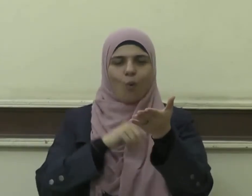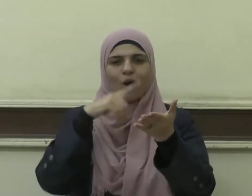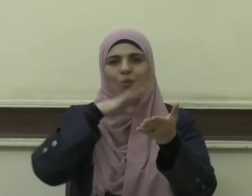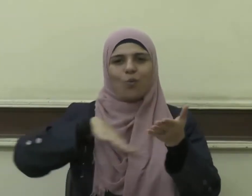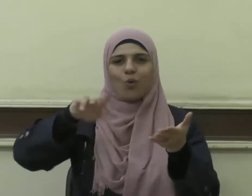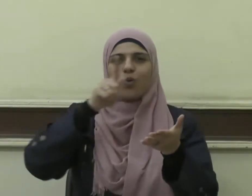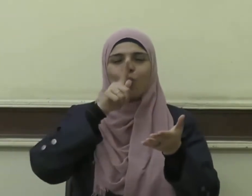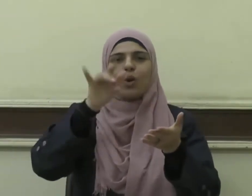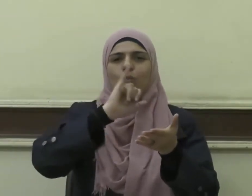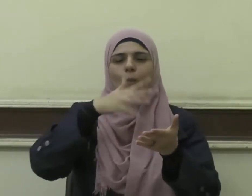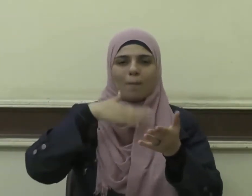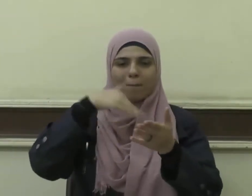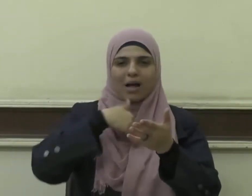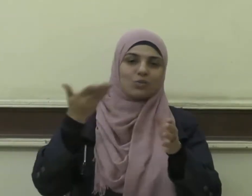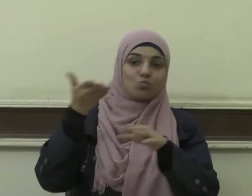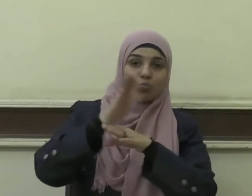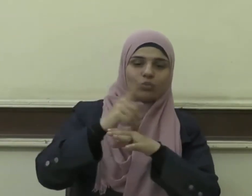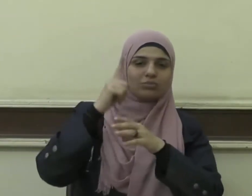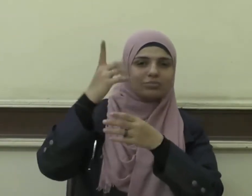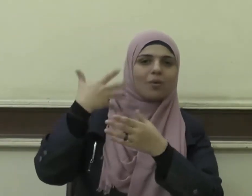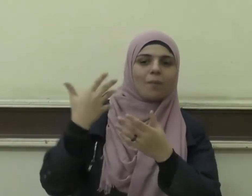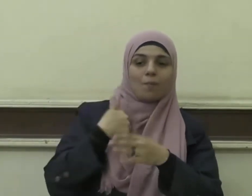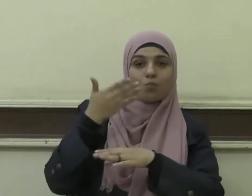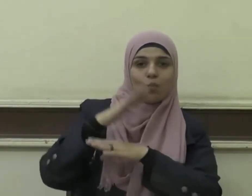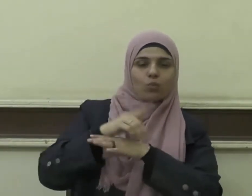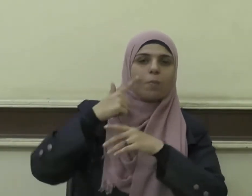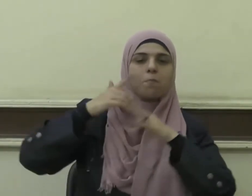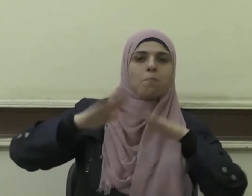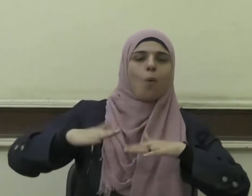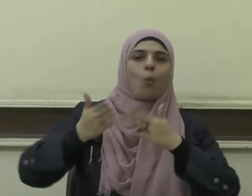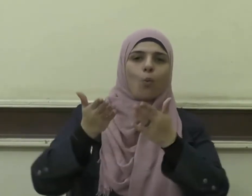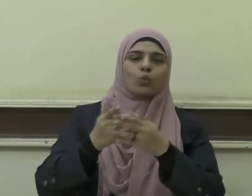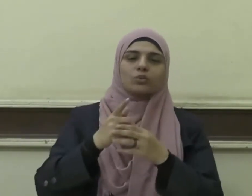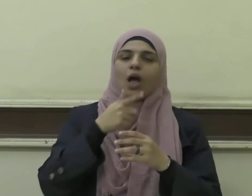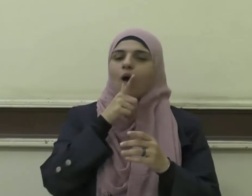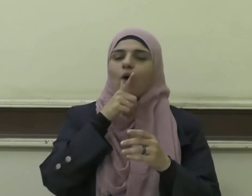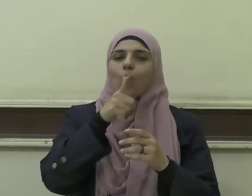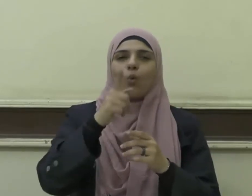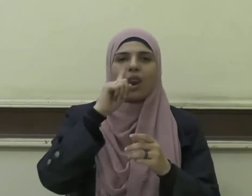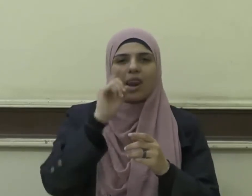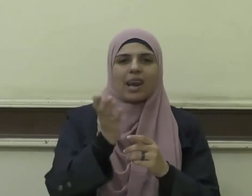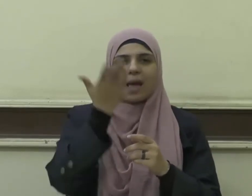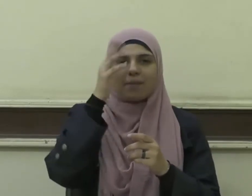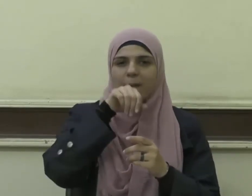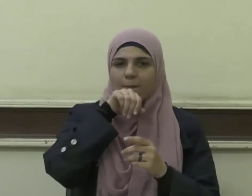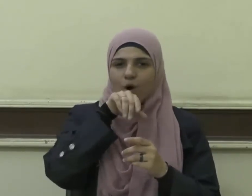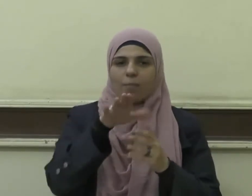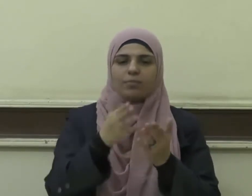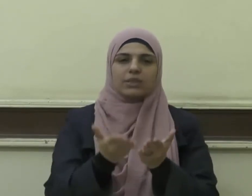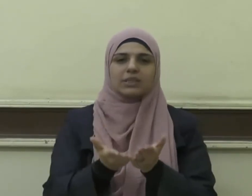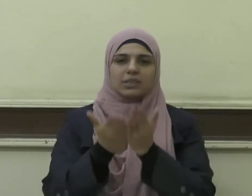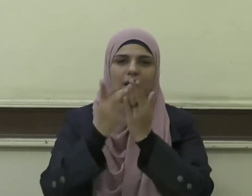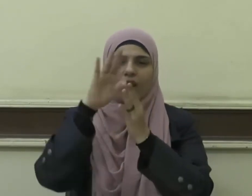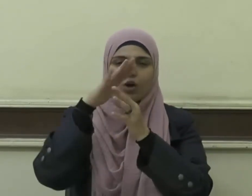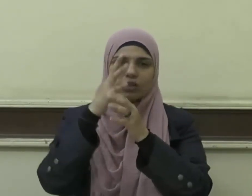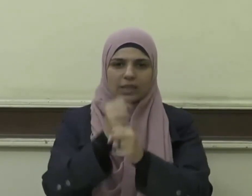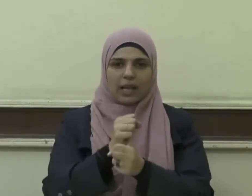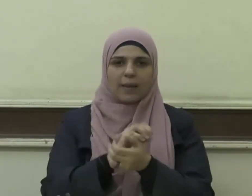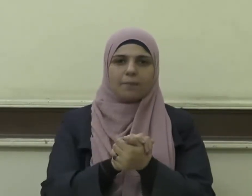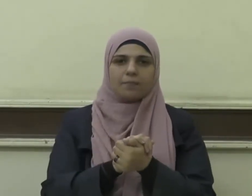ذخرا لصاحبه بعد وفاته حيث يقول نبينا صلى الله عليه وسلم إذا